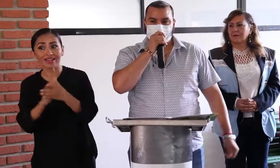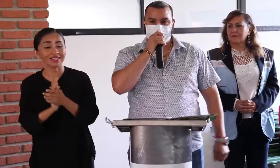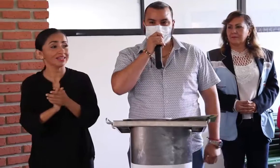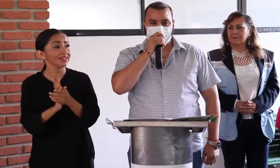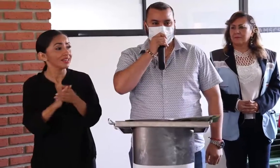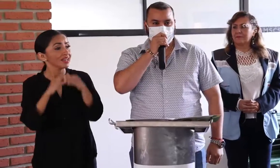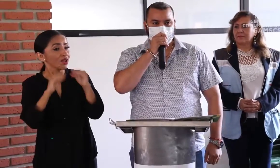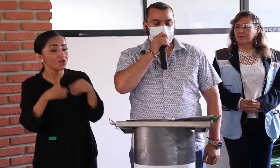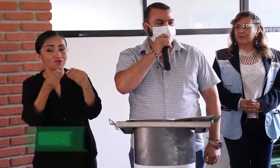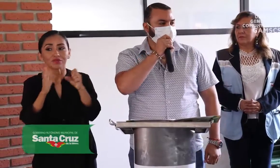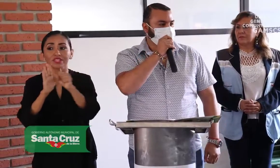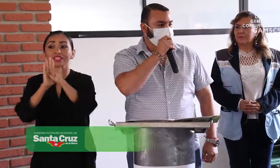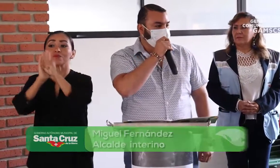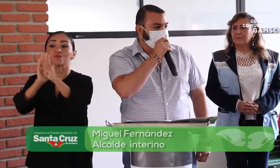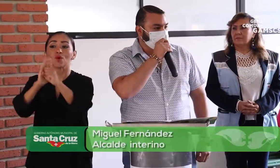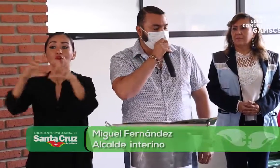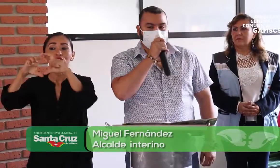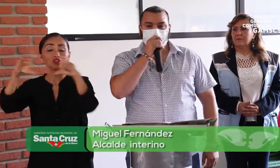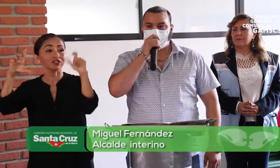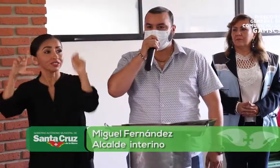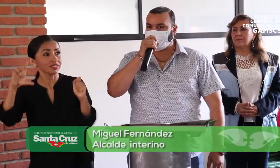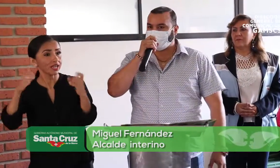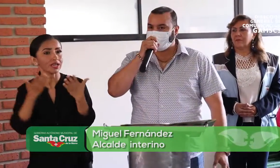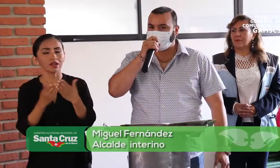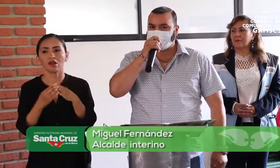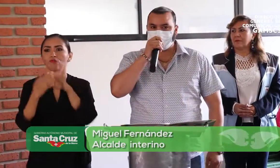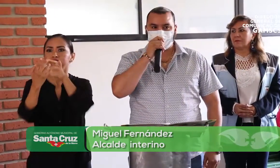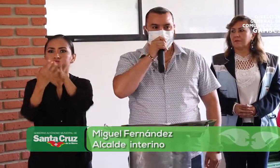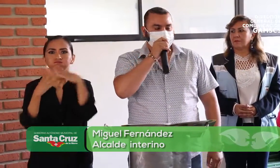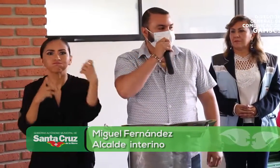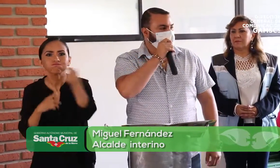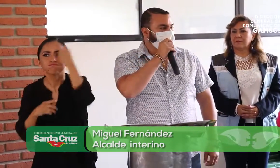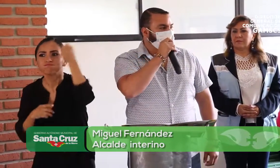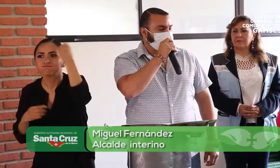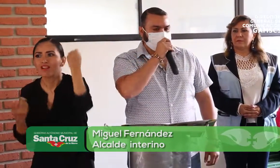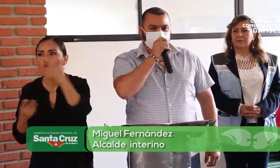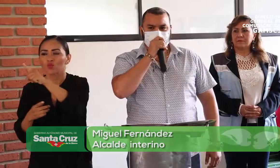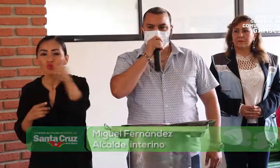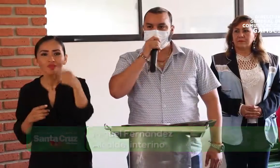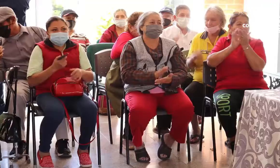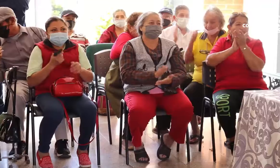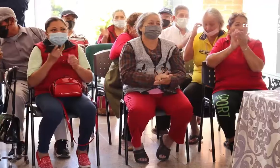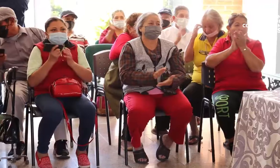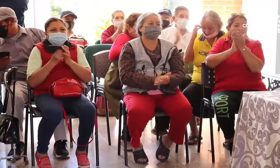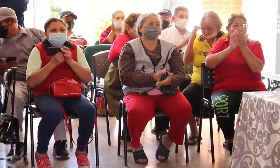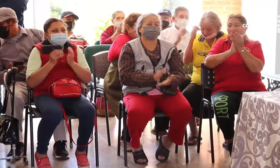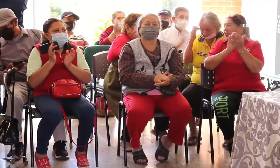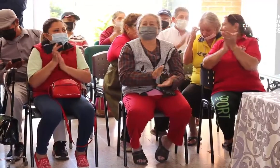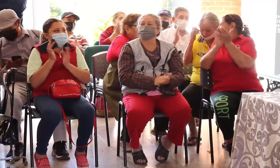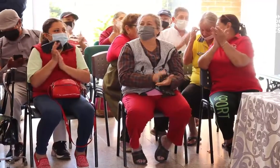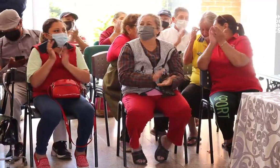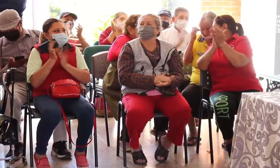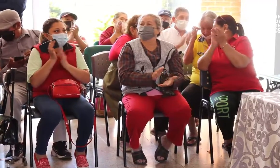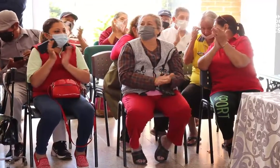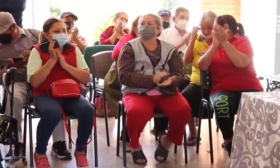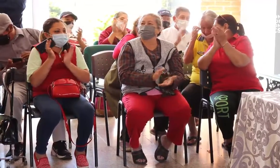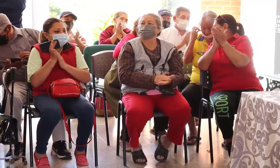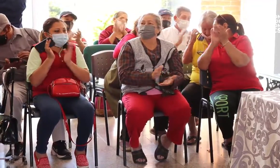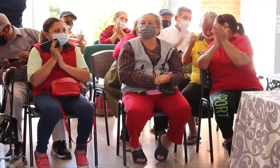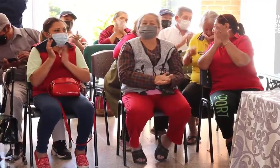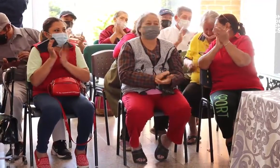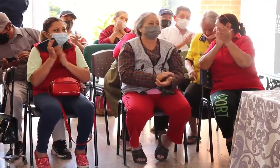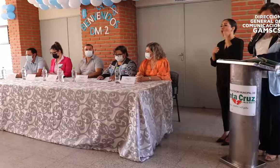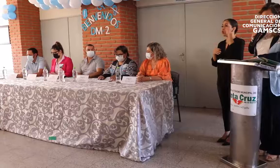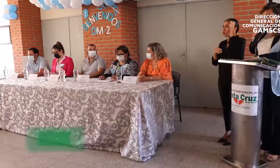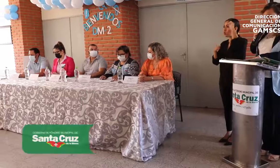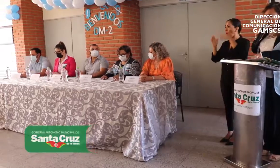La entrega de este cheque simbólico, porque es una lucha ganada, ¿no? Una lucha ganada de un conjunto de personas, de